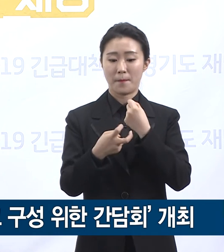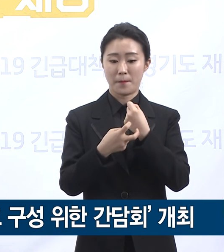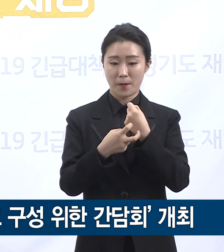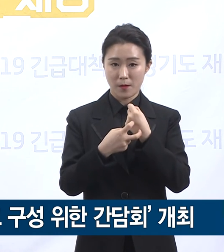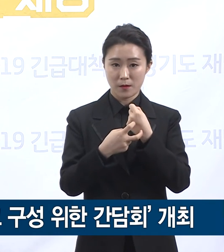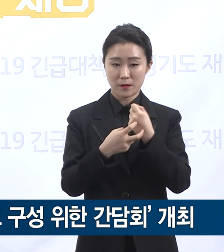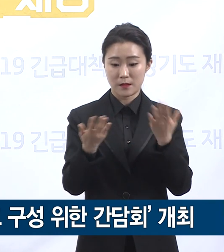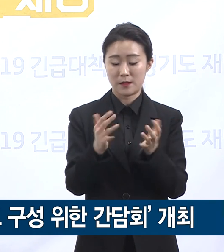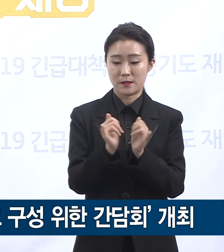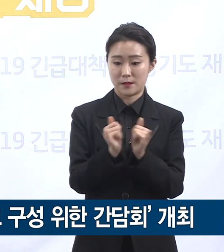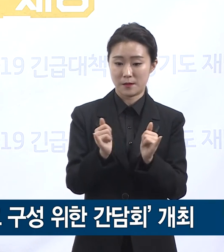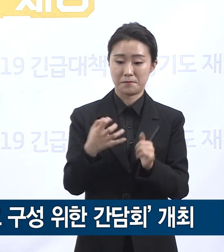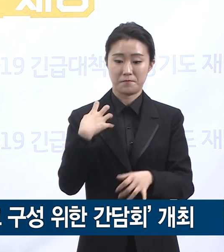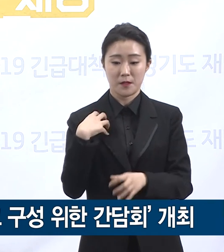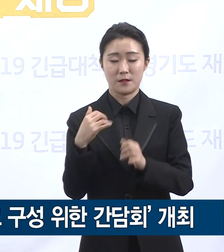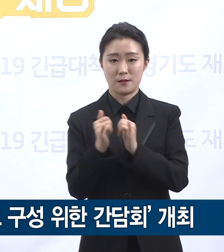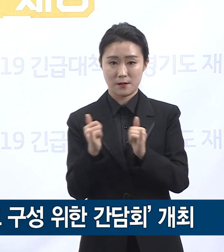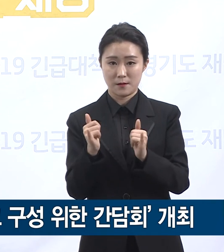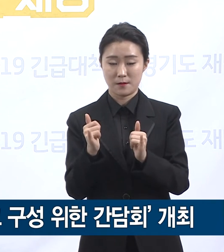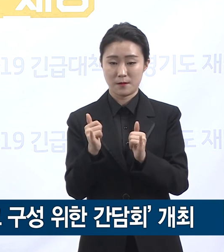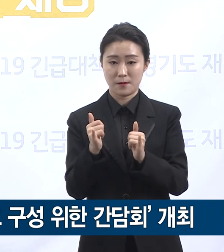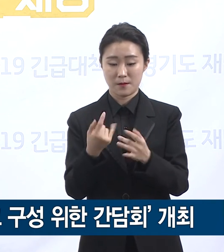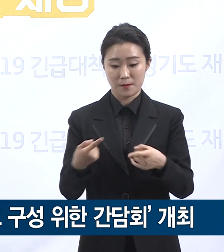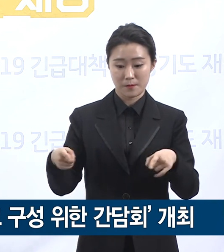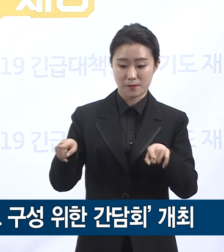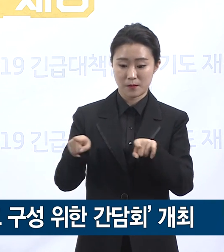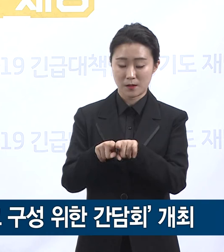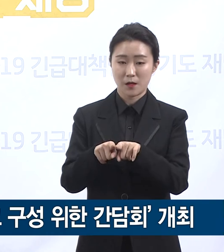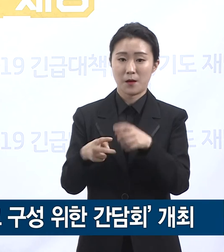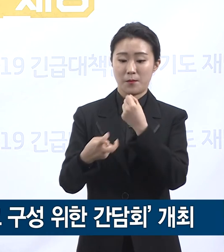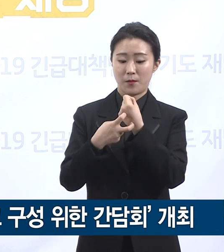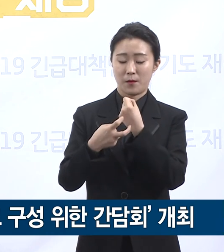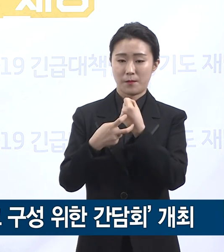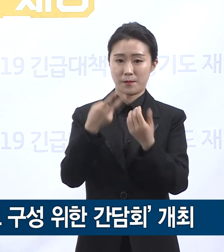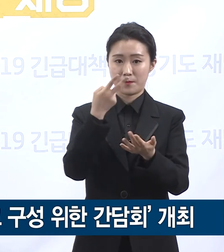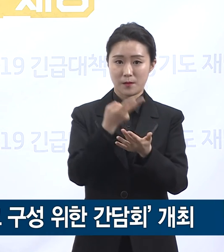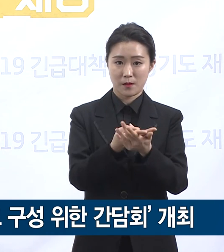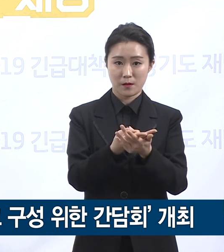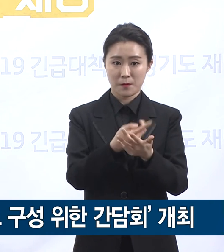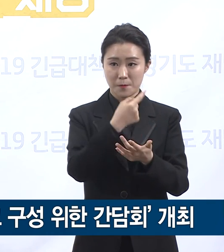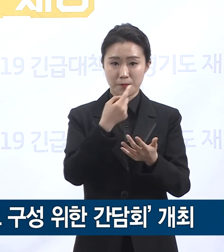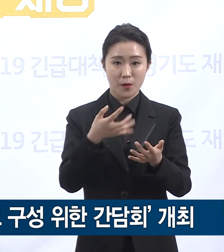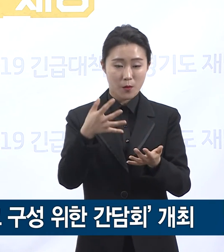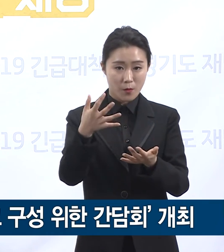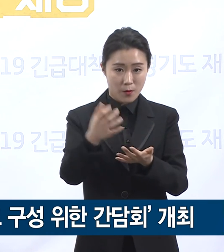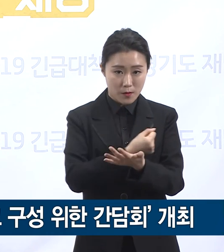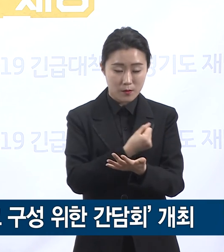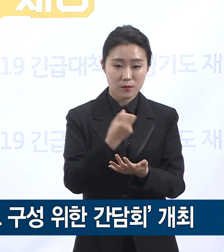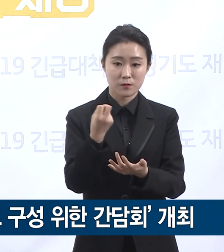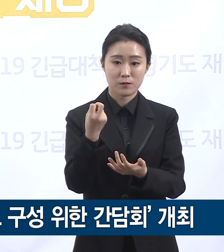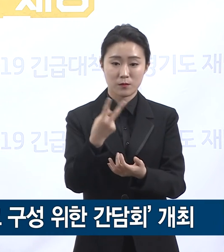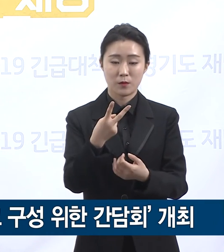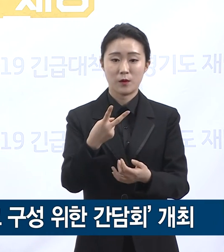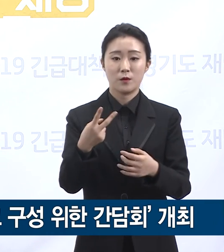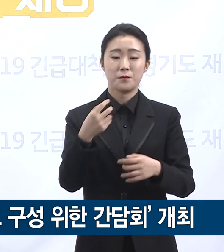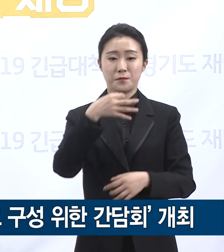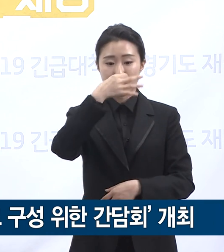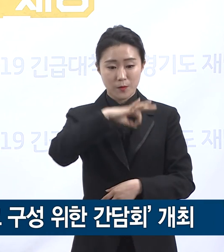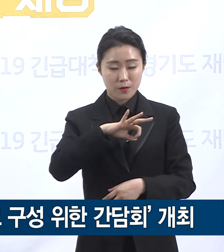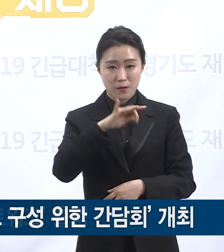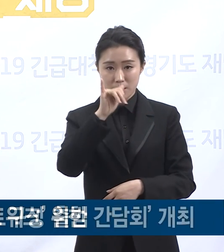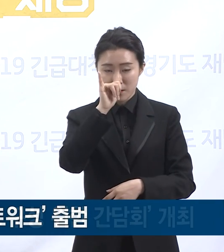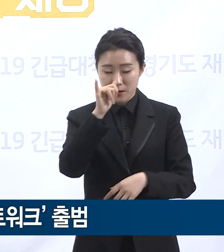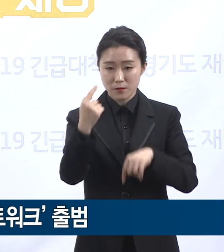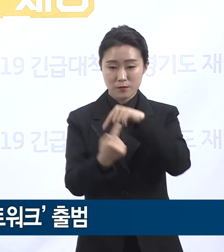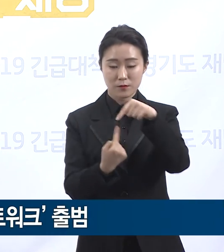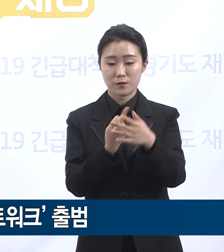책임자들과 함께 병상 자원의 확보, 효율적 활용을 위한 네트워크 구축을 논의하였습니다. 이번 간담회를 통해